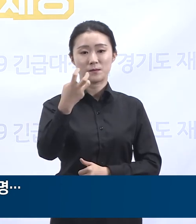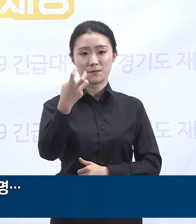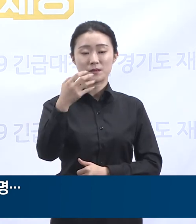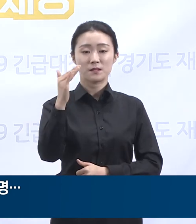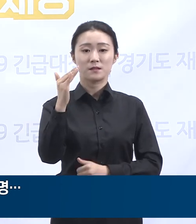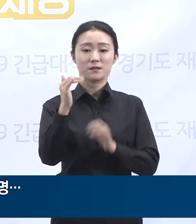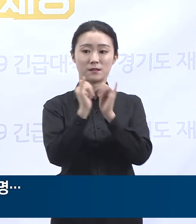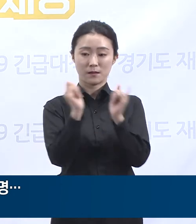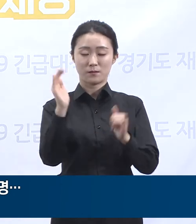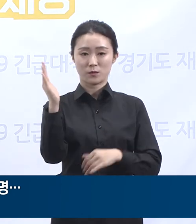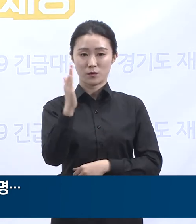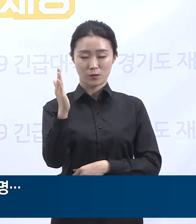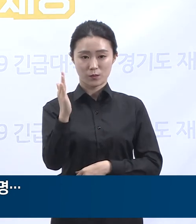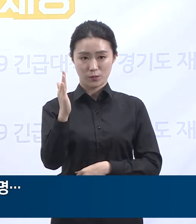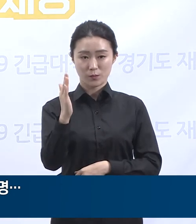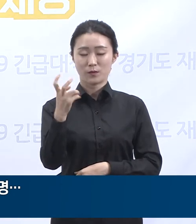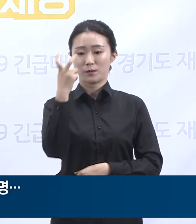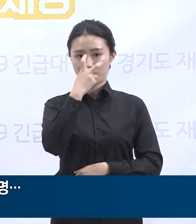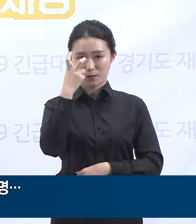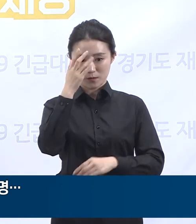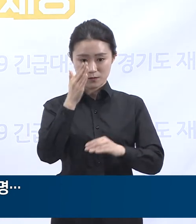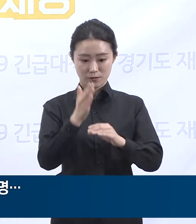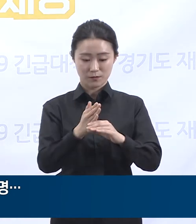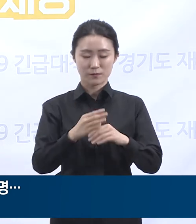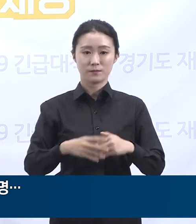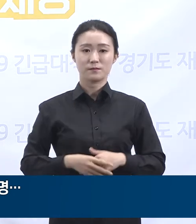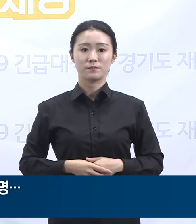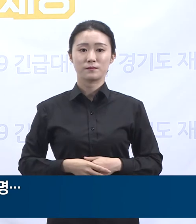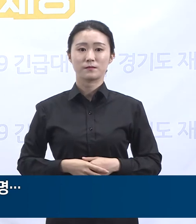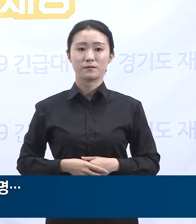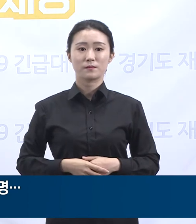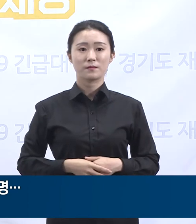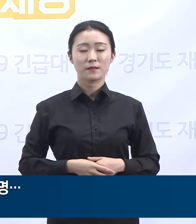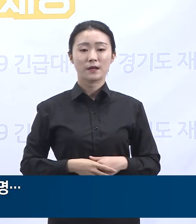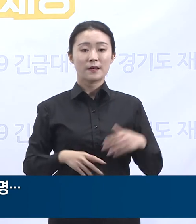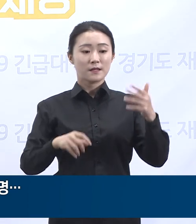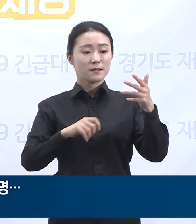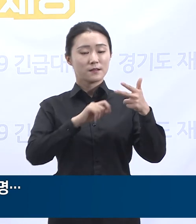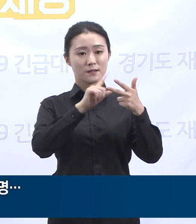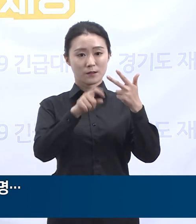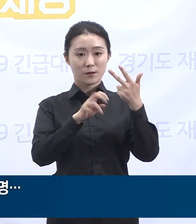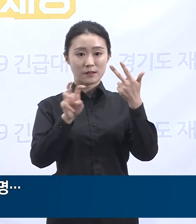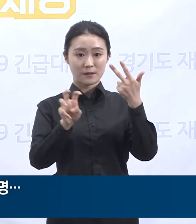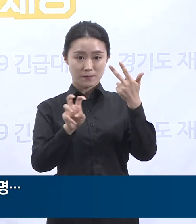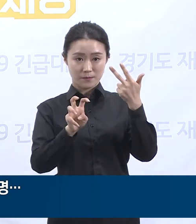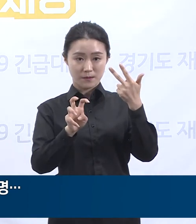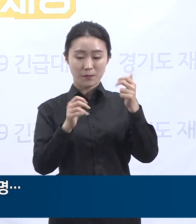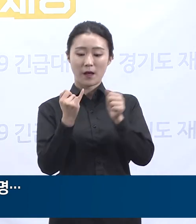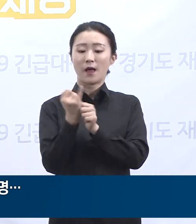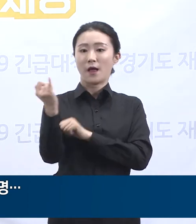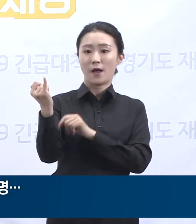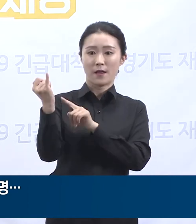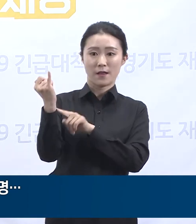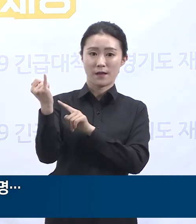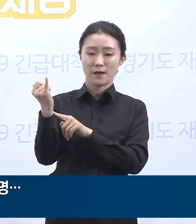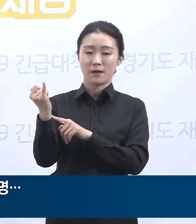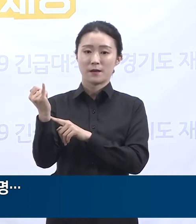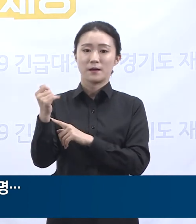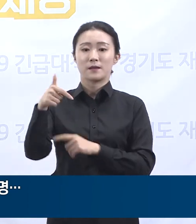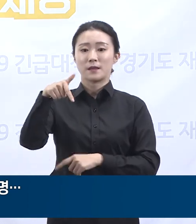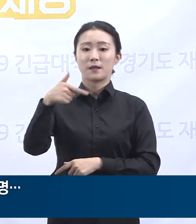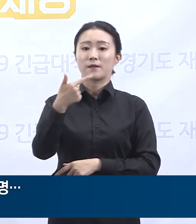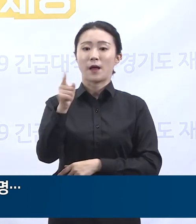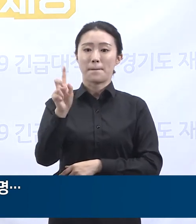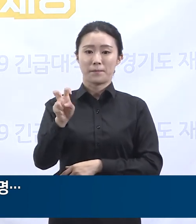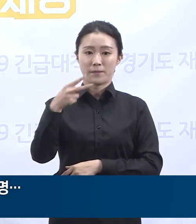이 가족 중에 부인이 7월 30일 남대문 지역을 방문하였지만 확진자가 발생하는 것을 알려진 그 해당 상가에는